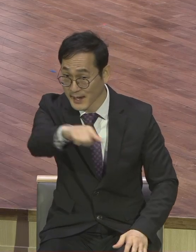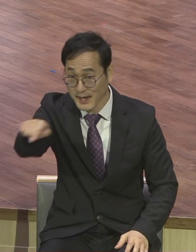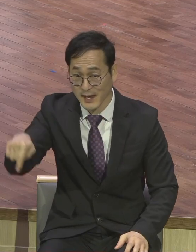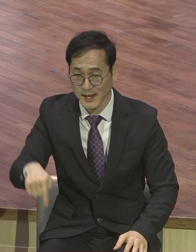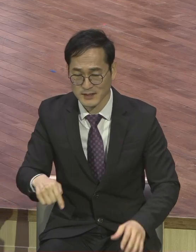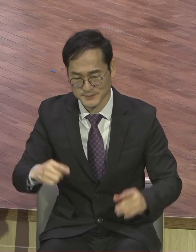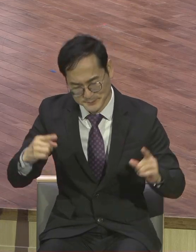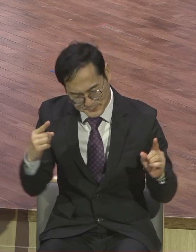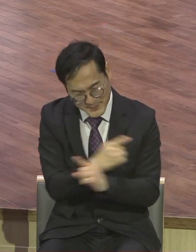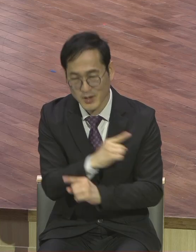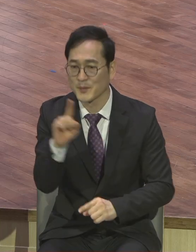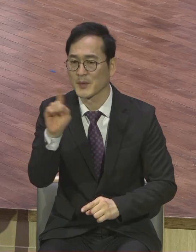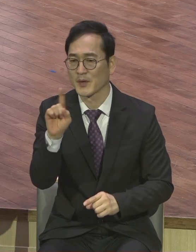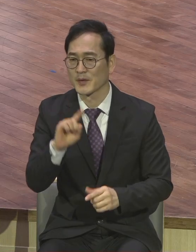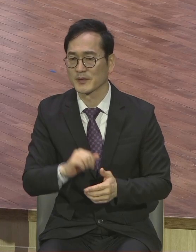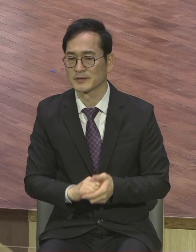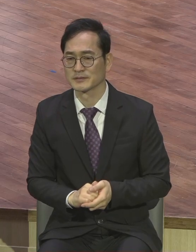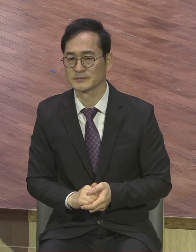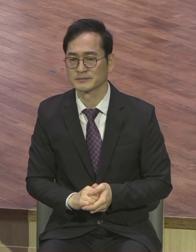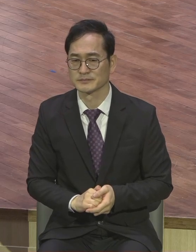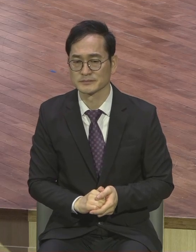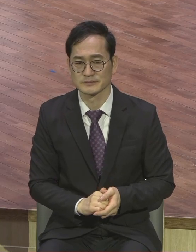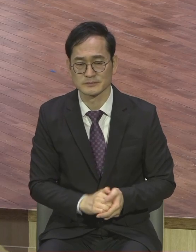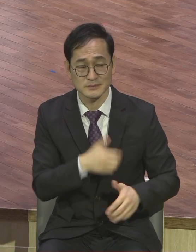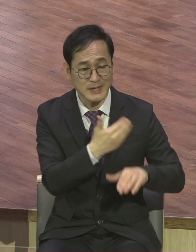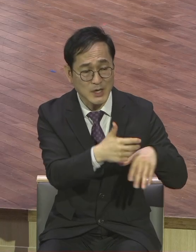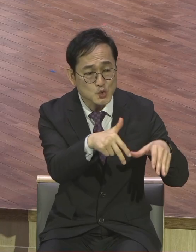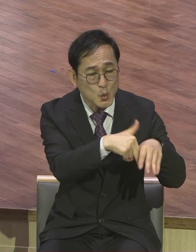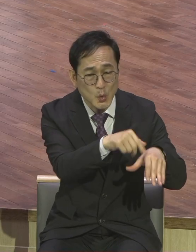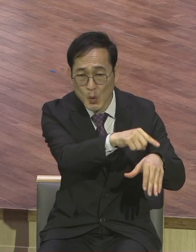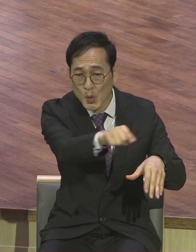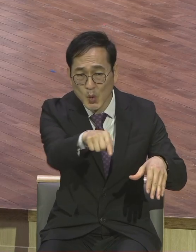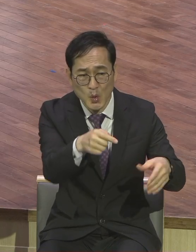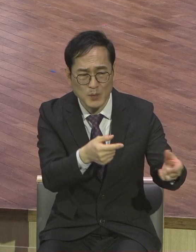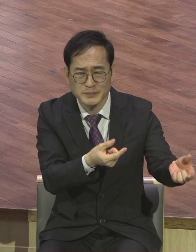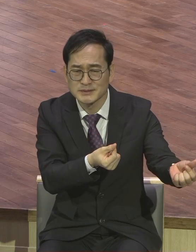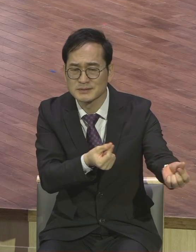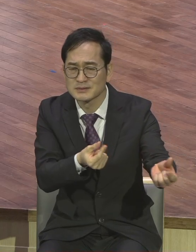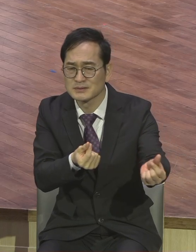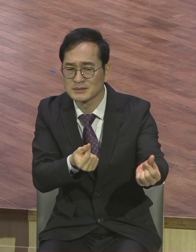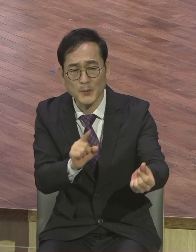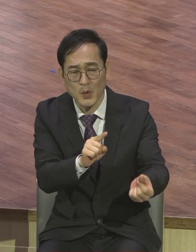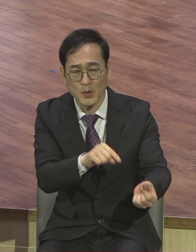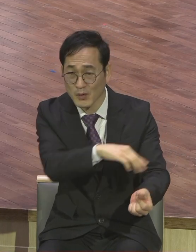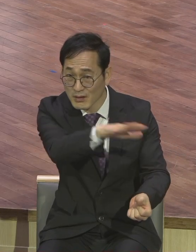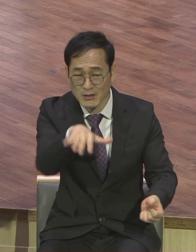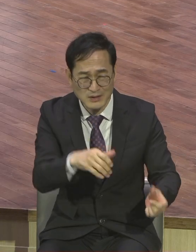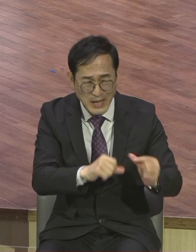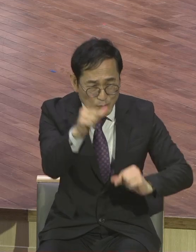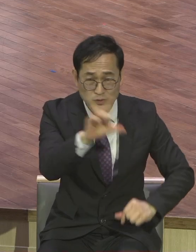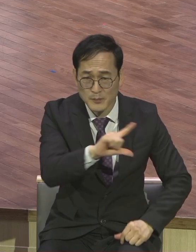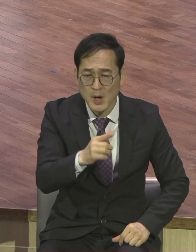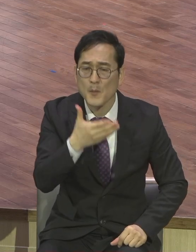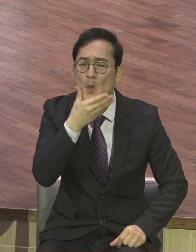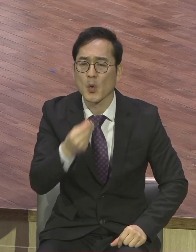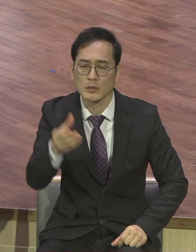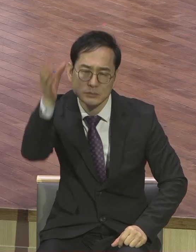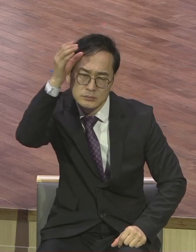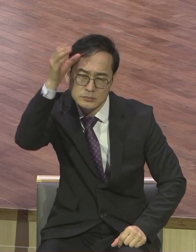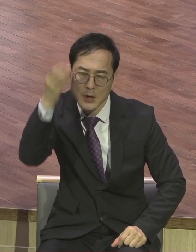하나가 세상의 다른 종교처럼 거의가 다 기복 신앙에 빠져 있어요. 기복